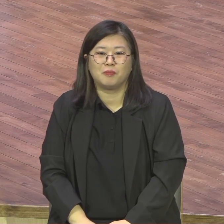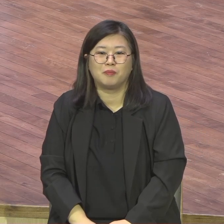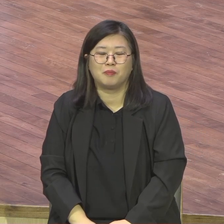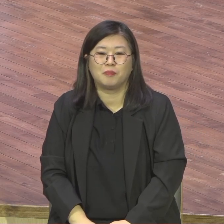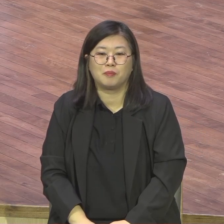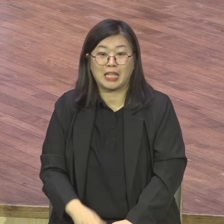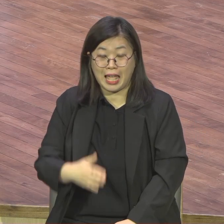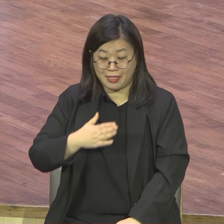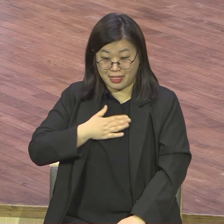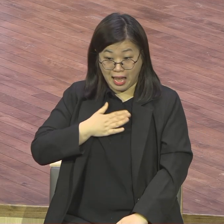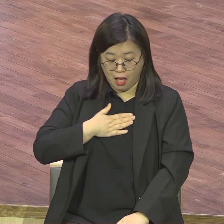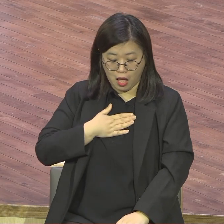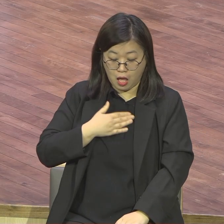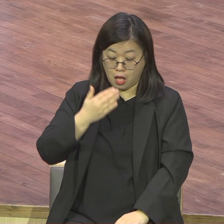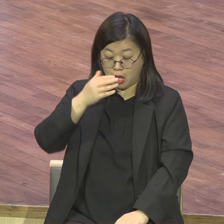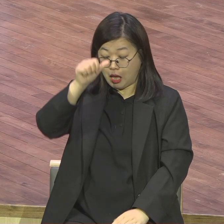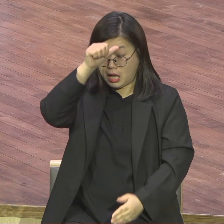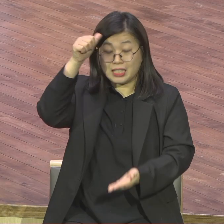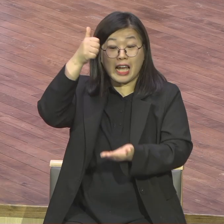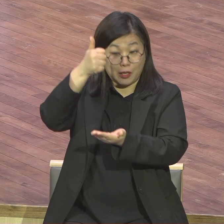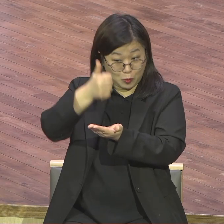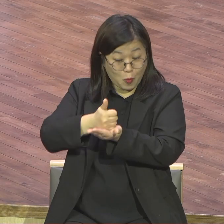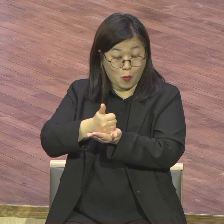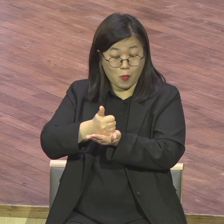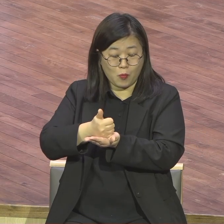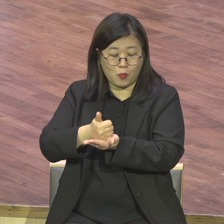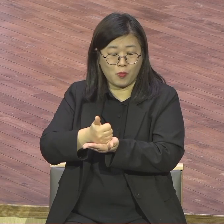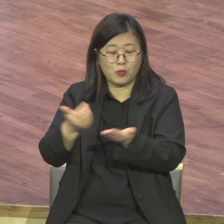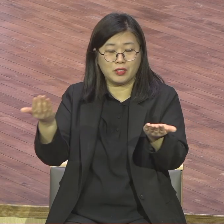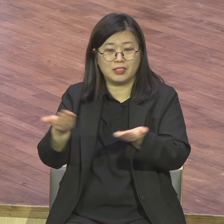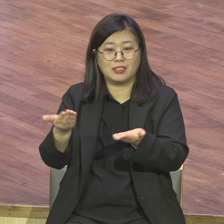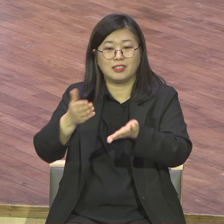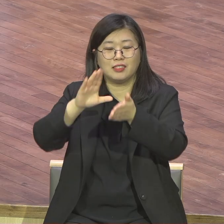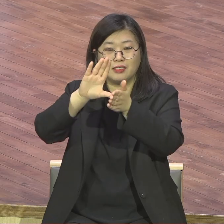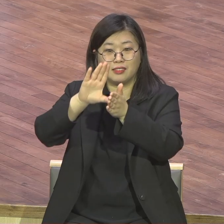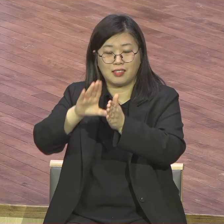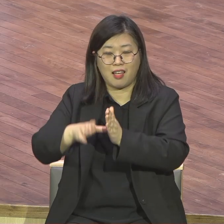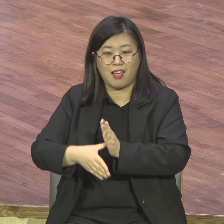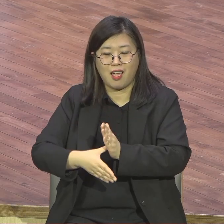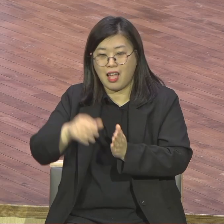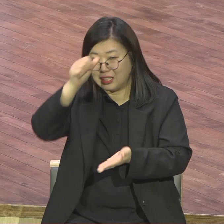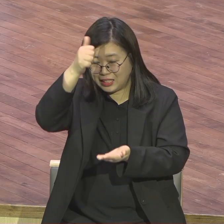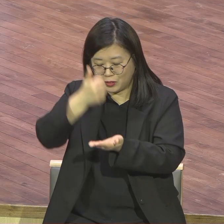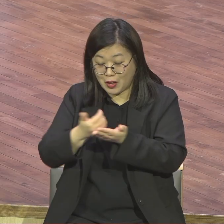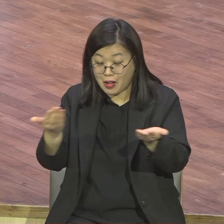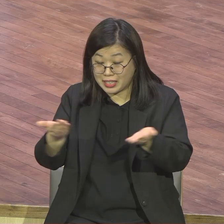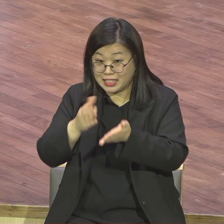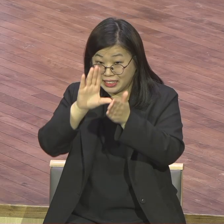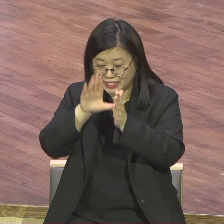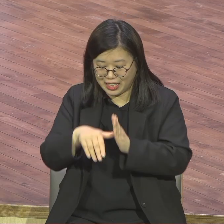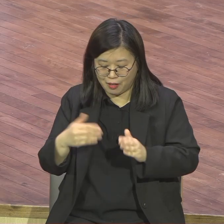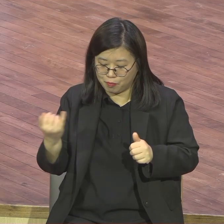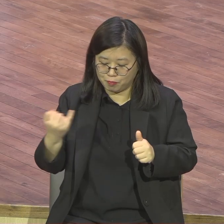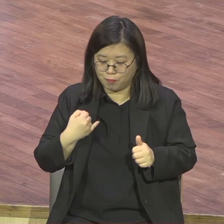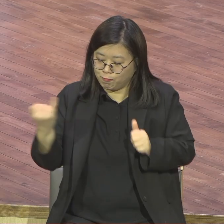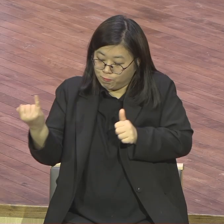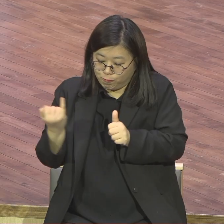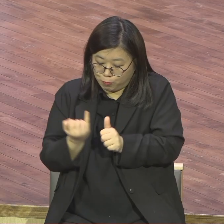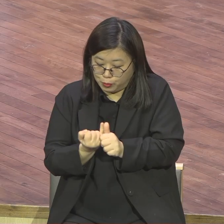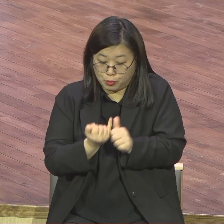장로 때도요. 제가 이렇게 우리 친구들하고 장로들 앉아 식사하고 부부들 같지 않잖아요. 그럼 부인들이